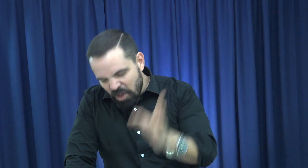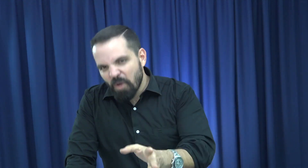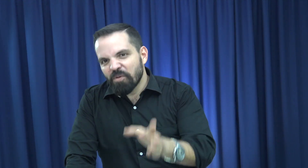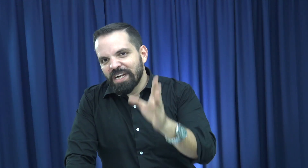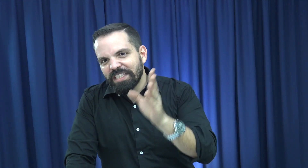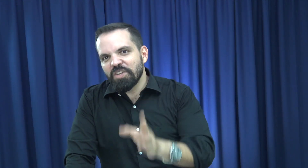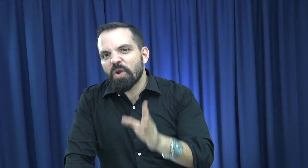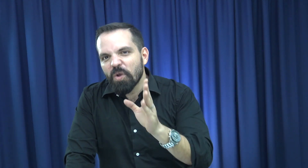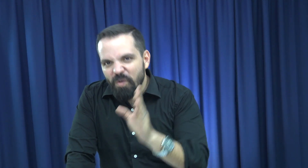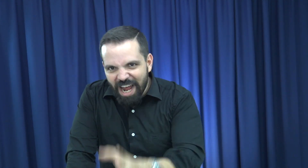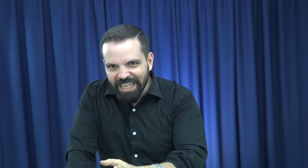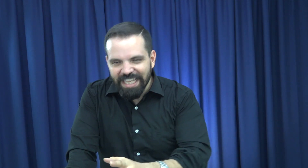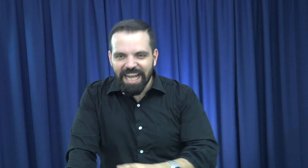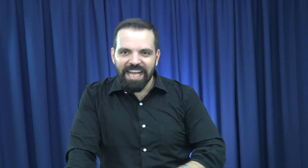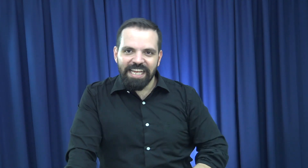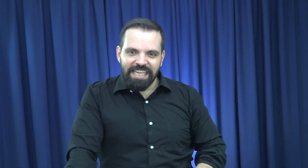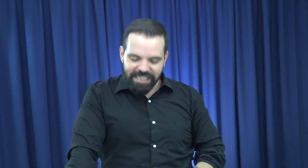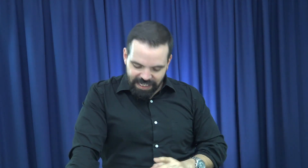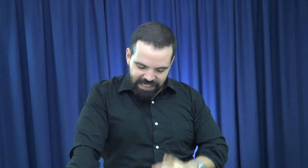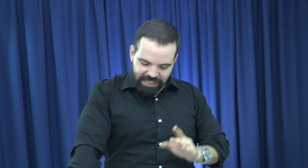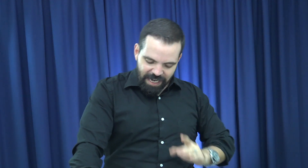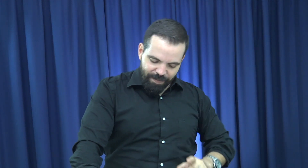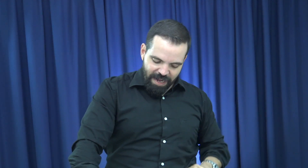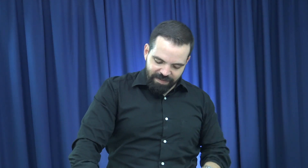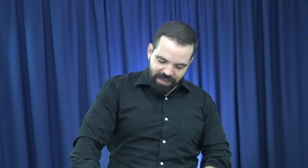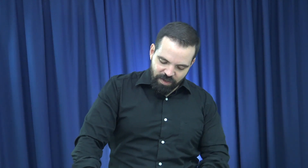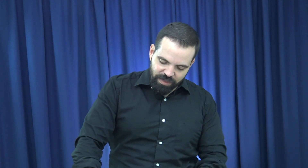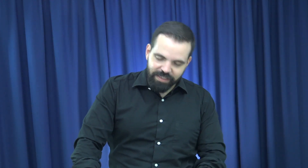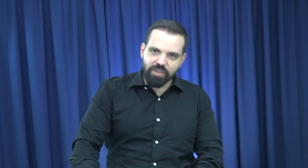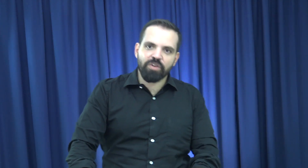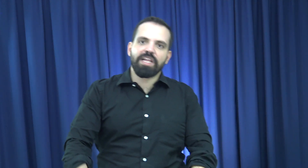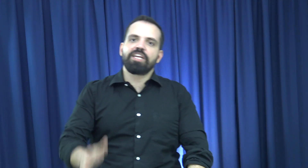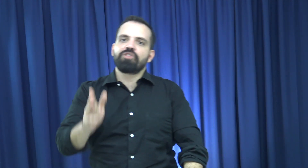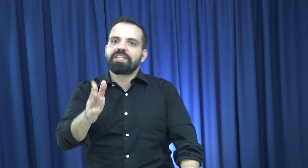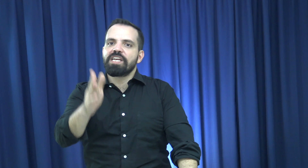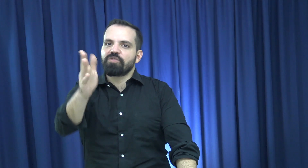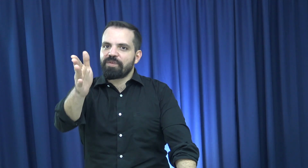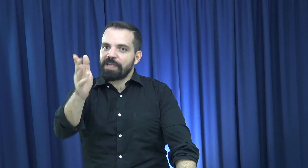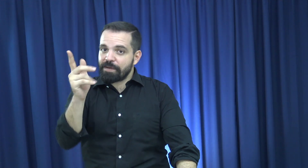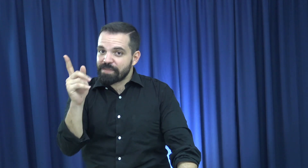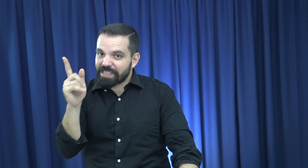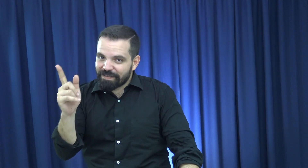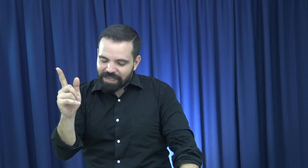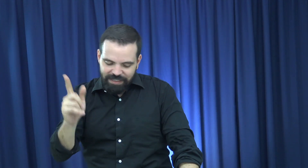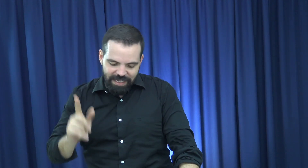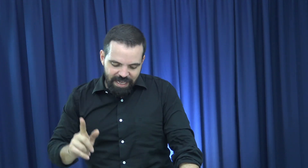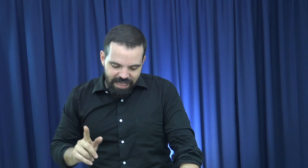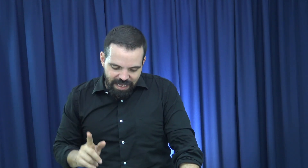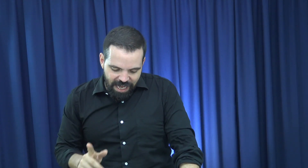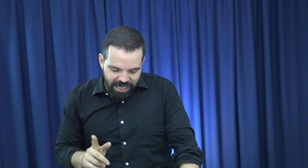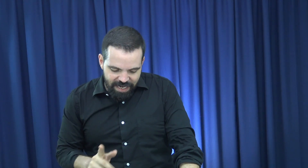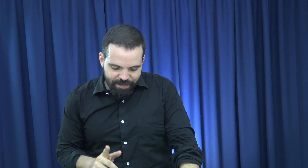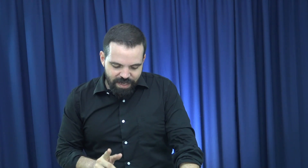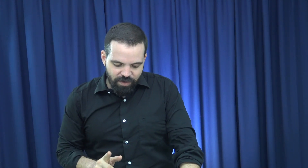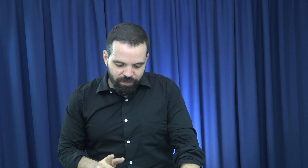Dios porque el Señor lo guarda. Y así dice la palabra de Dios. El Señor te ha hecho a ti y a tu familia invisibles al enemigo.